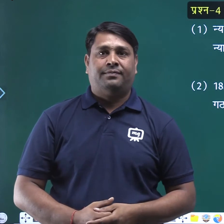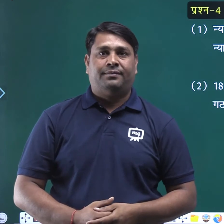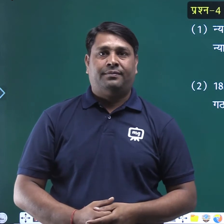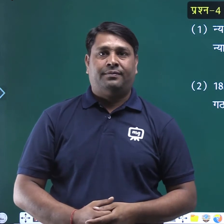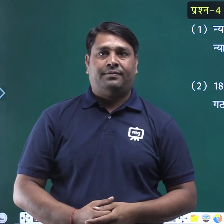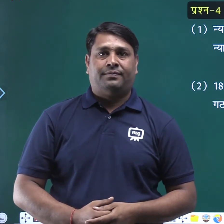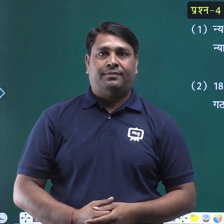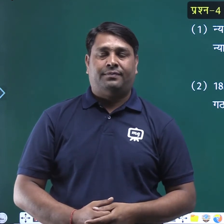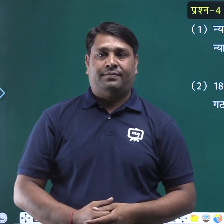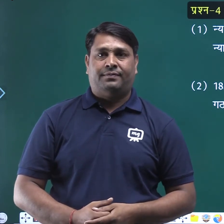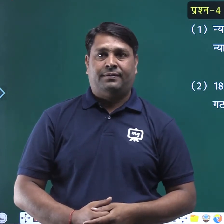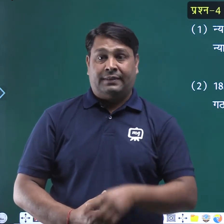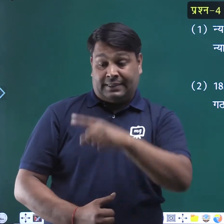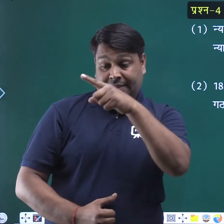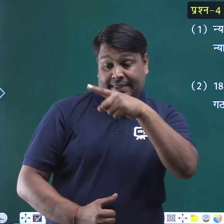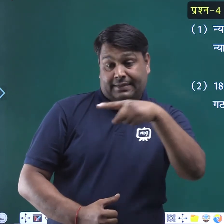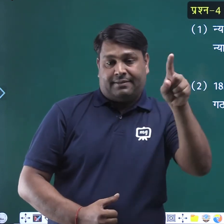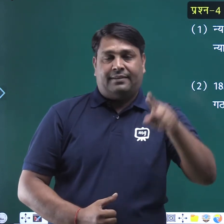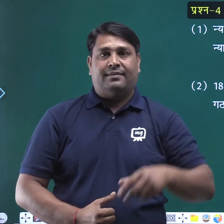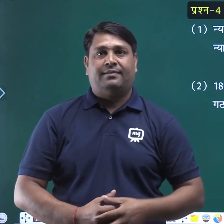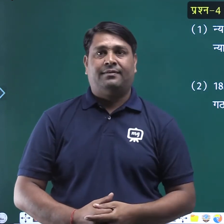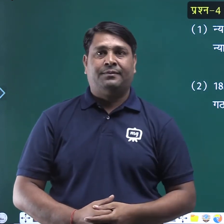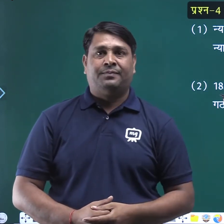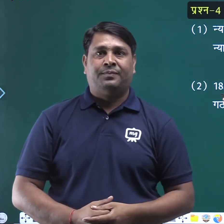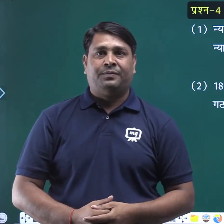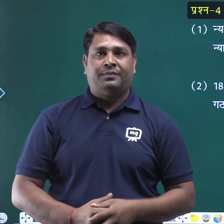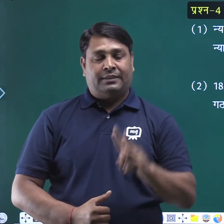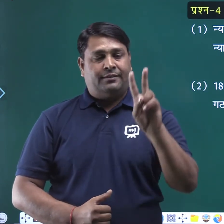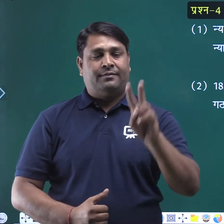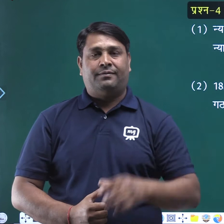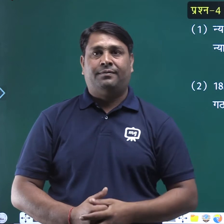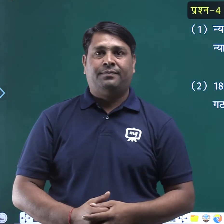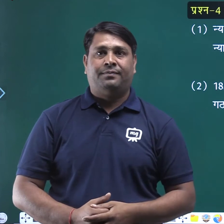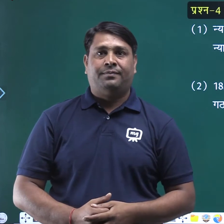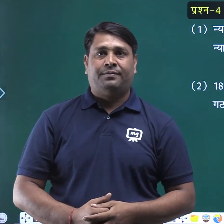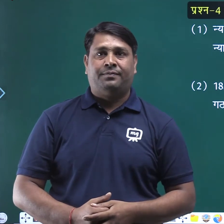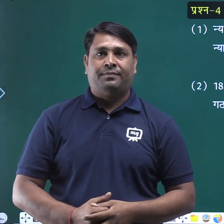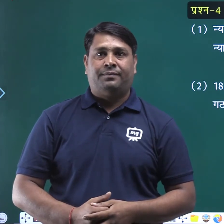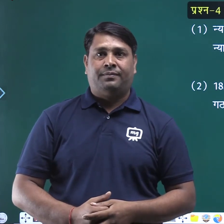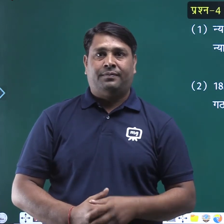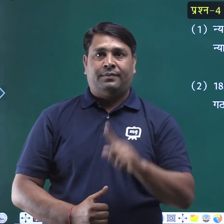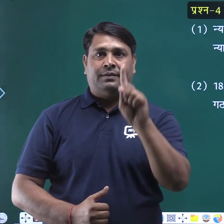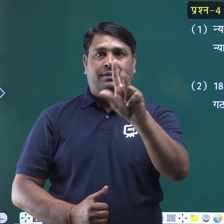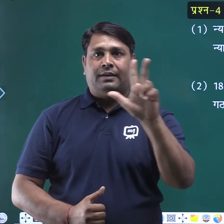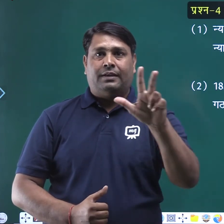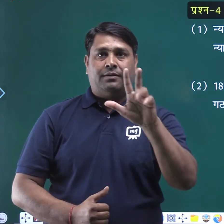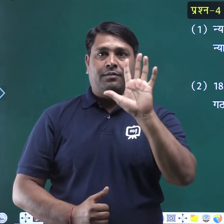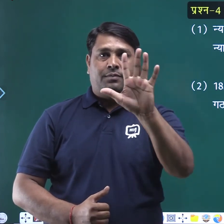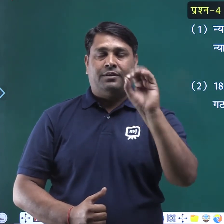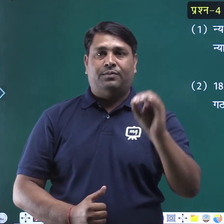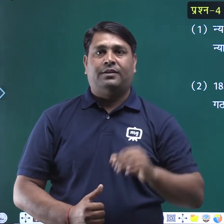सही पर निशान लगाया दो अठारा सो पचास में